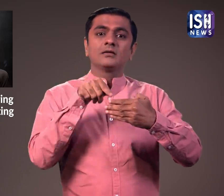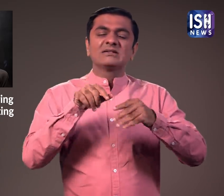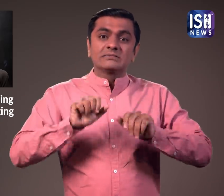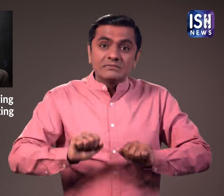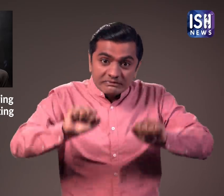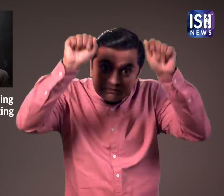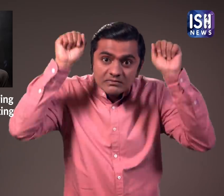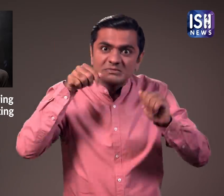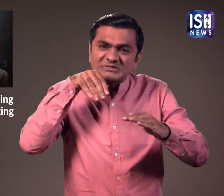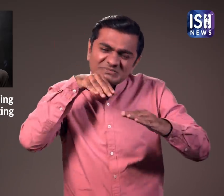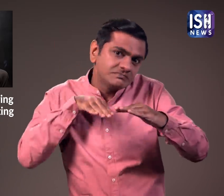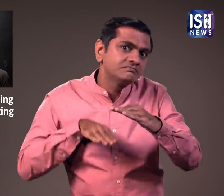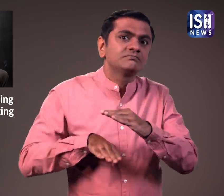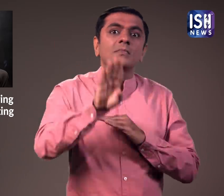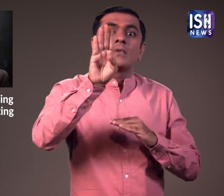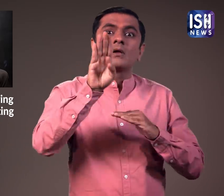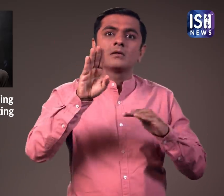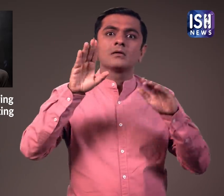पर पीटना शुरू कर दिया।